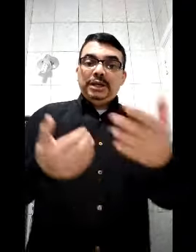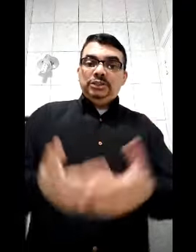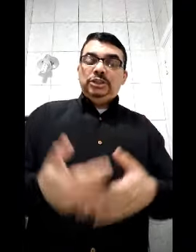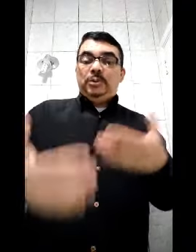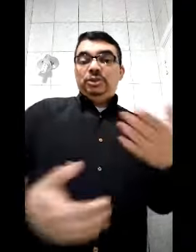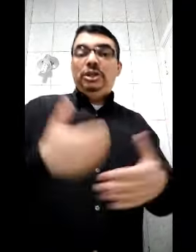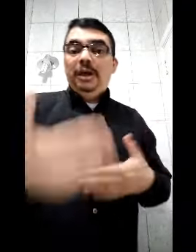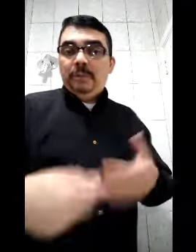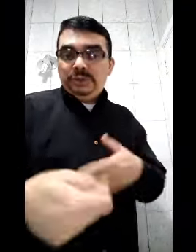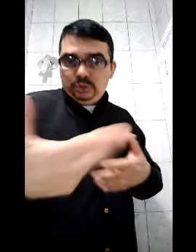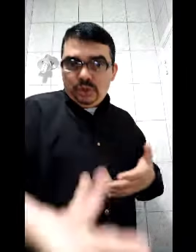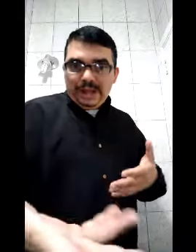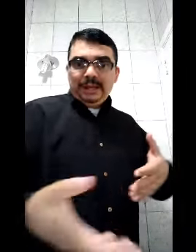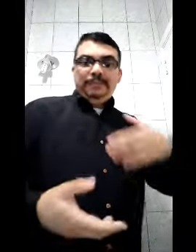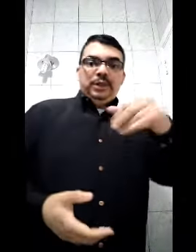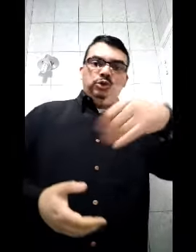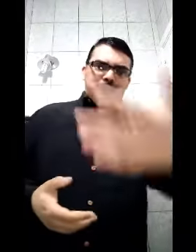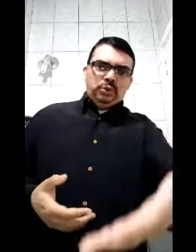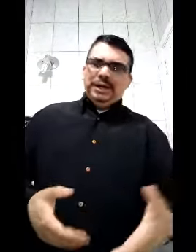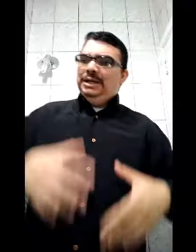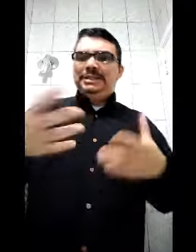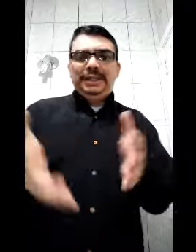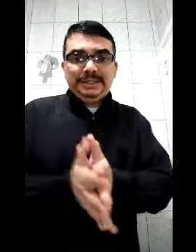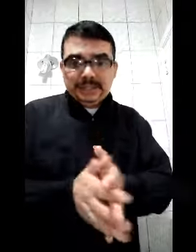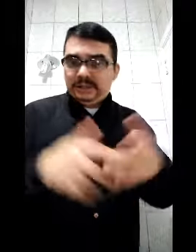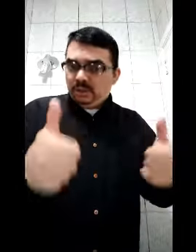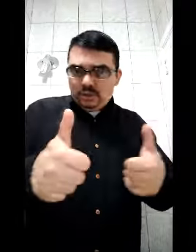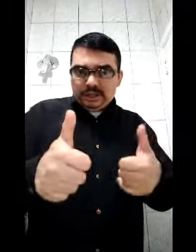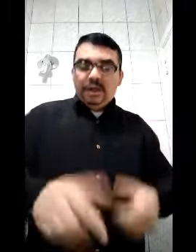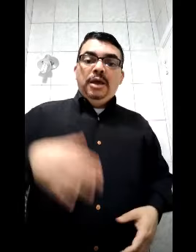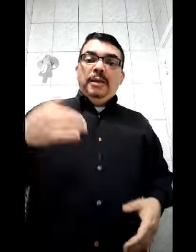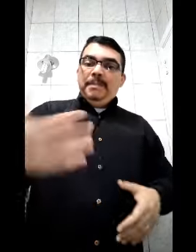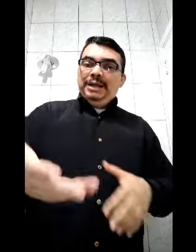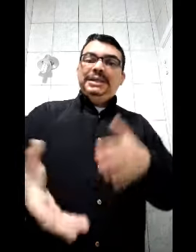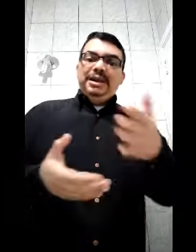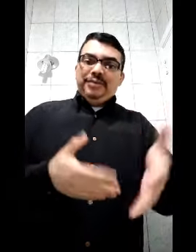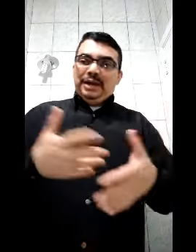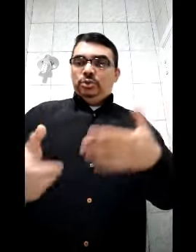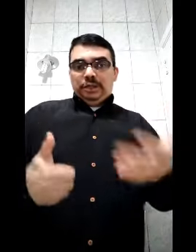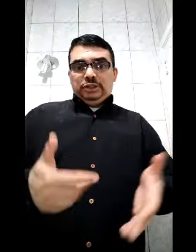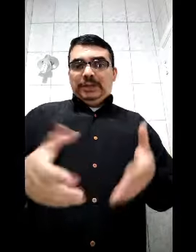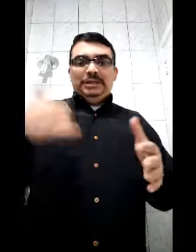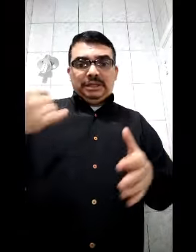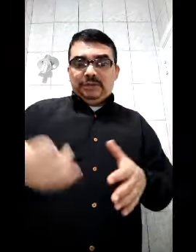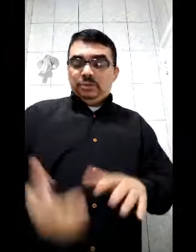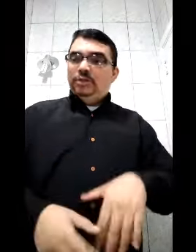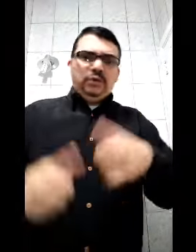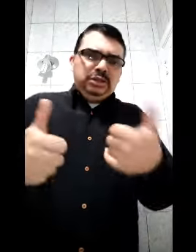Que a gente possa doar, né? O hospital do câncer, etc. Ok. Mas é válido do Criança Esperança através do telefone?